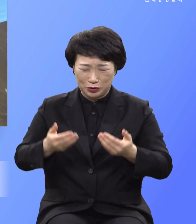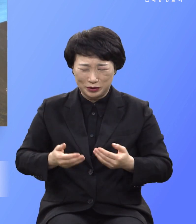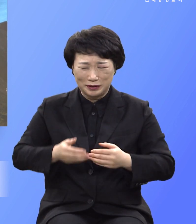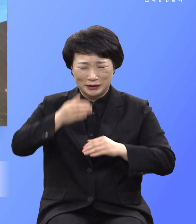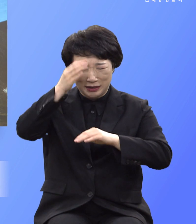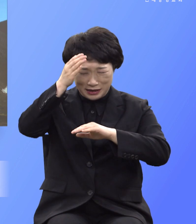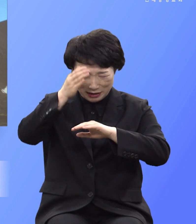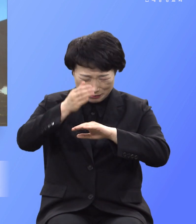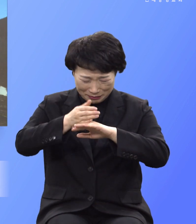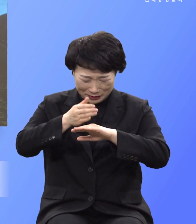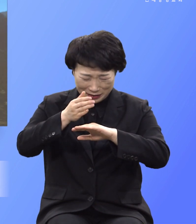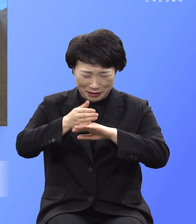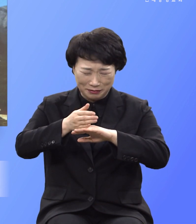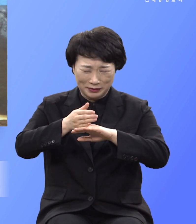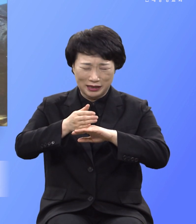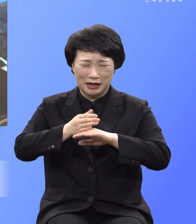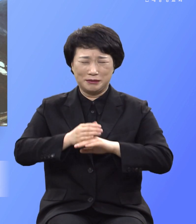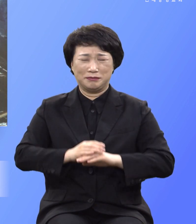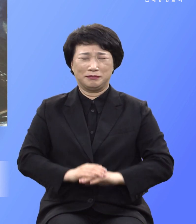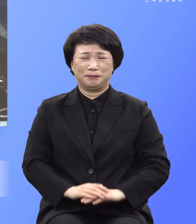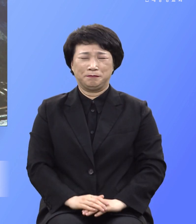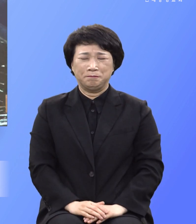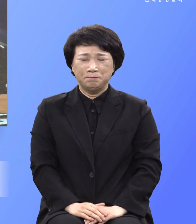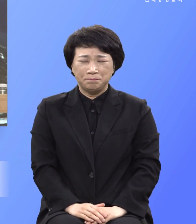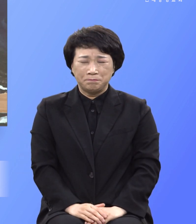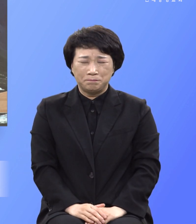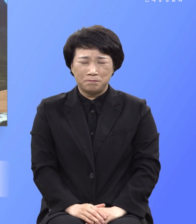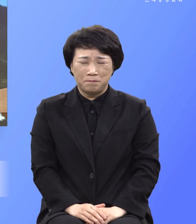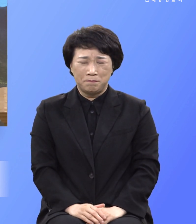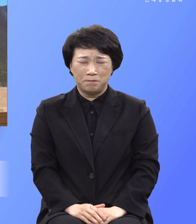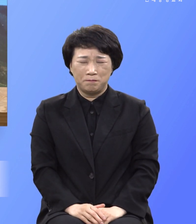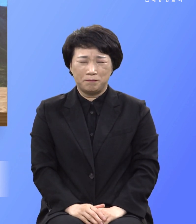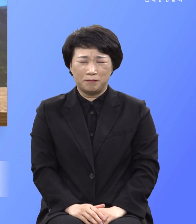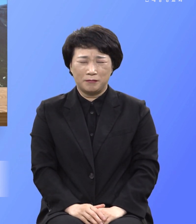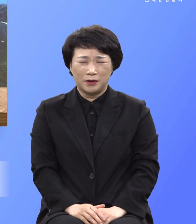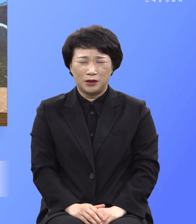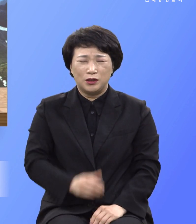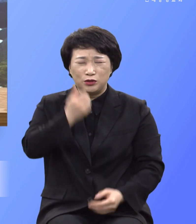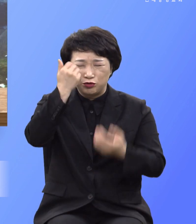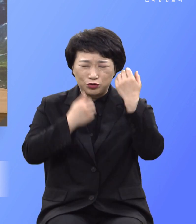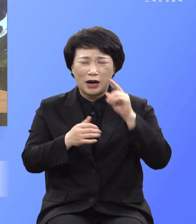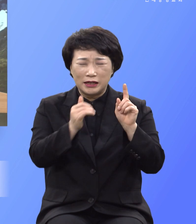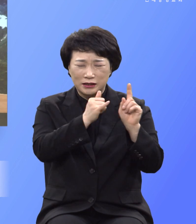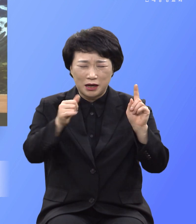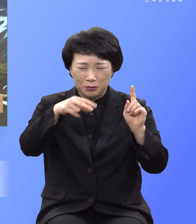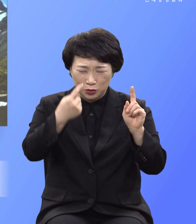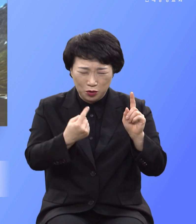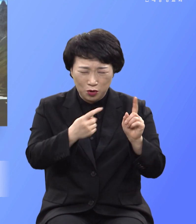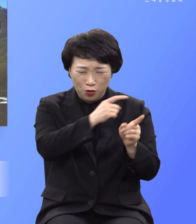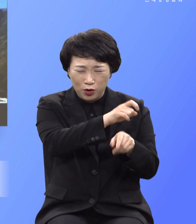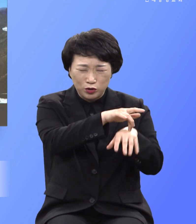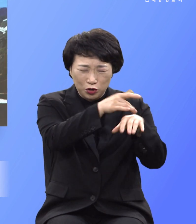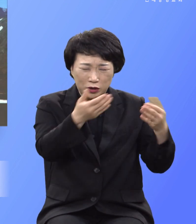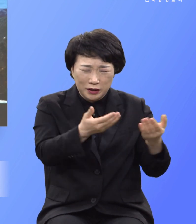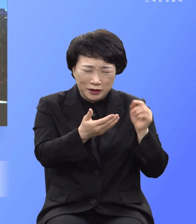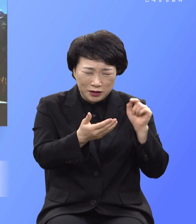감사합니다 한 사람도 마귀사단 귀신에